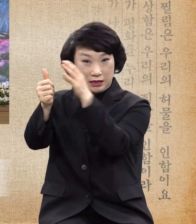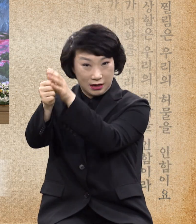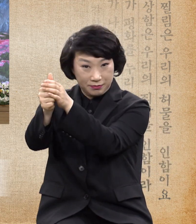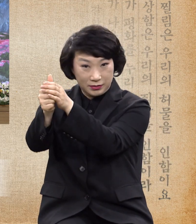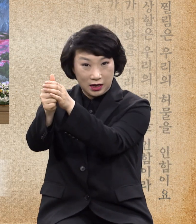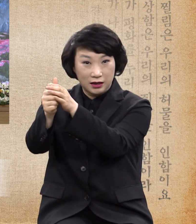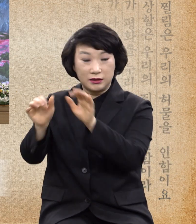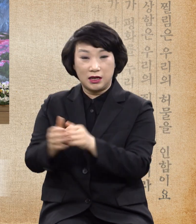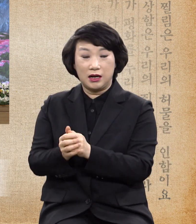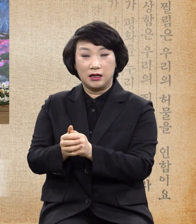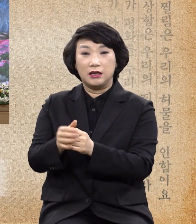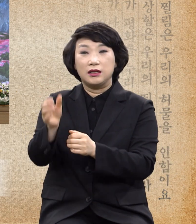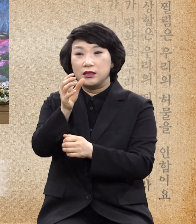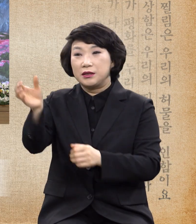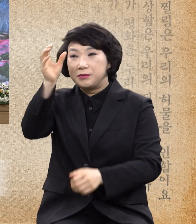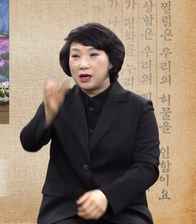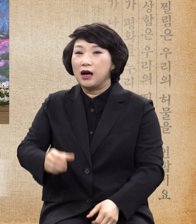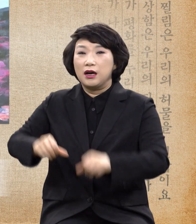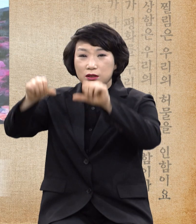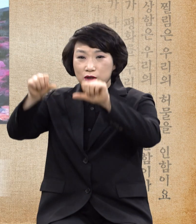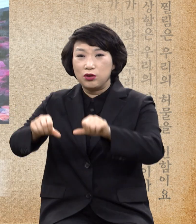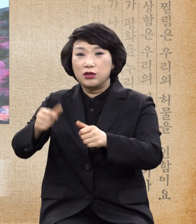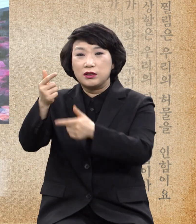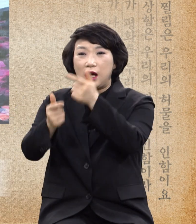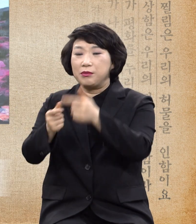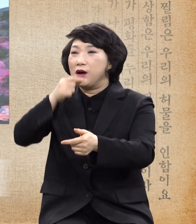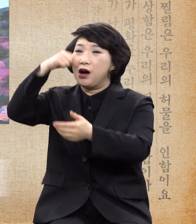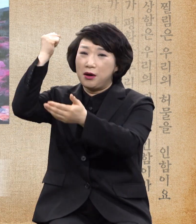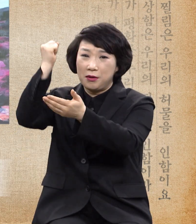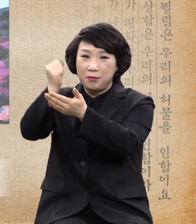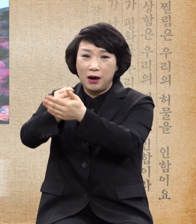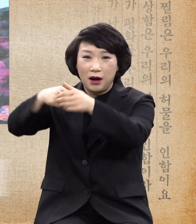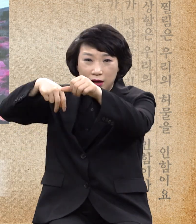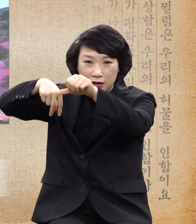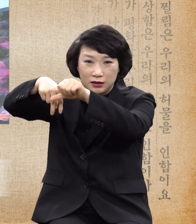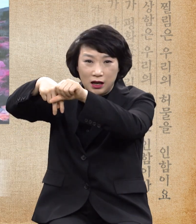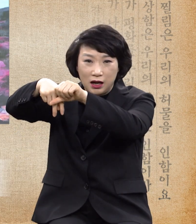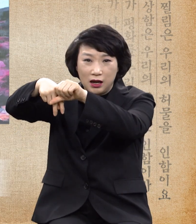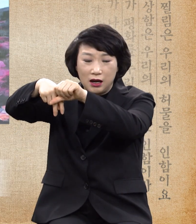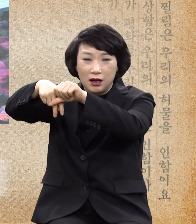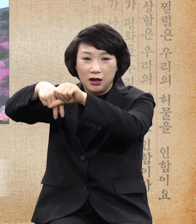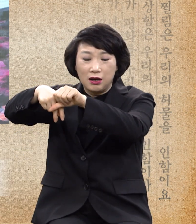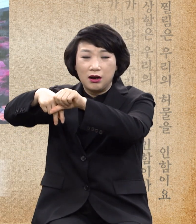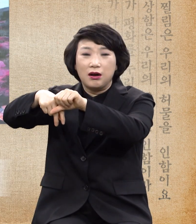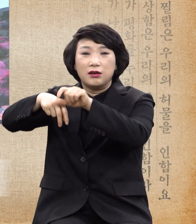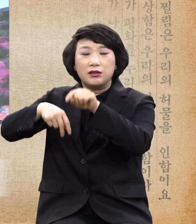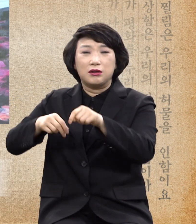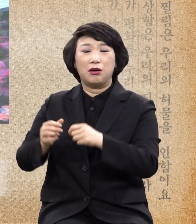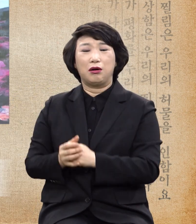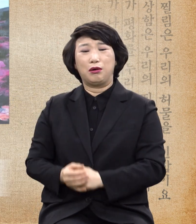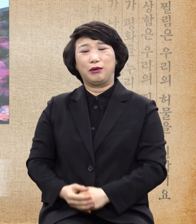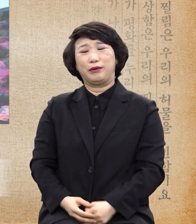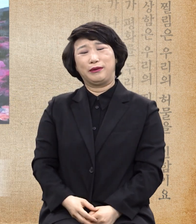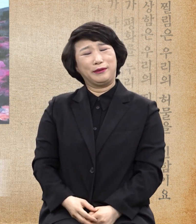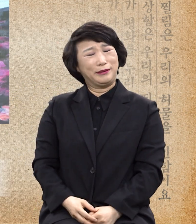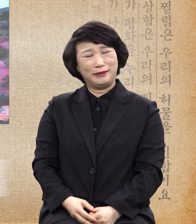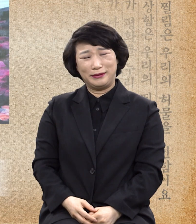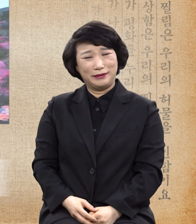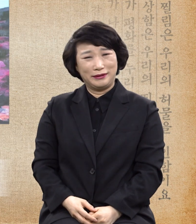조주에 못 박혀 나무에 매달려서 십자가에 못 박혀 매달려서 그